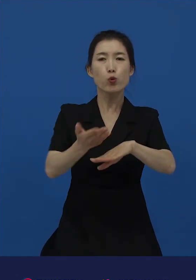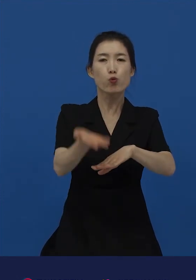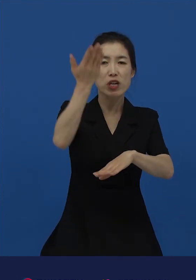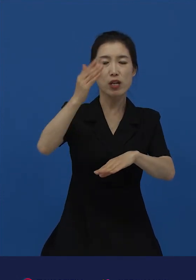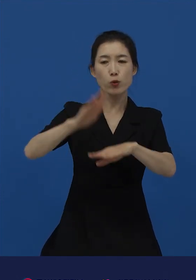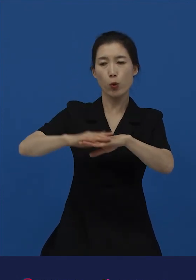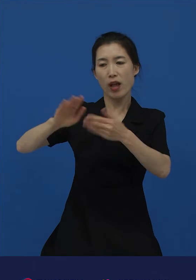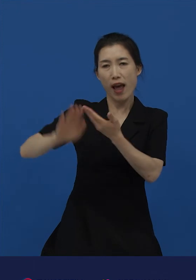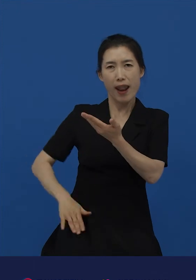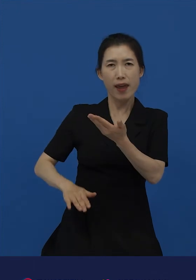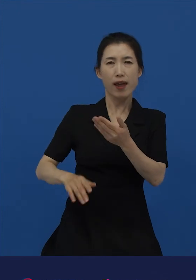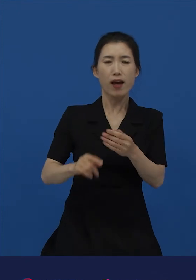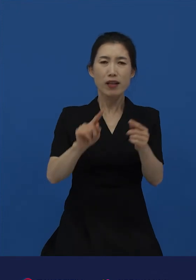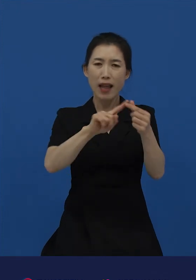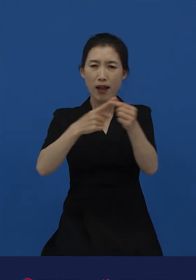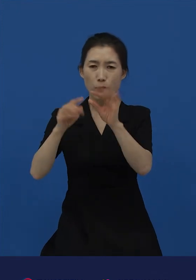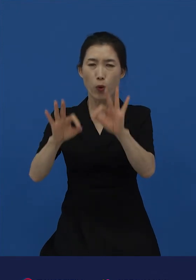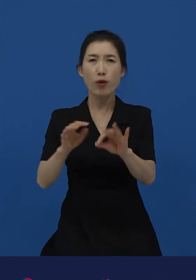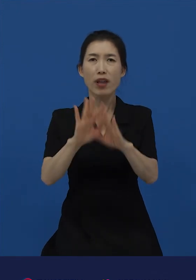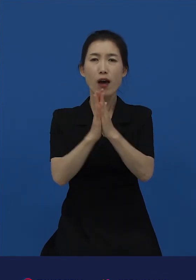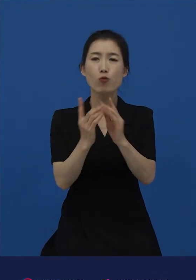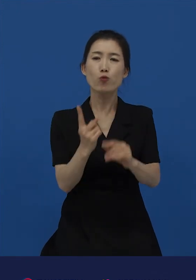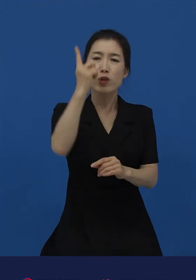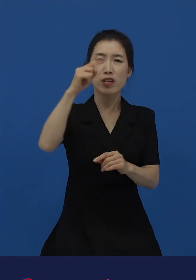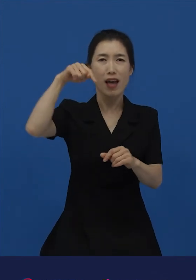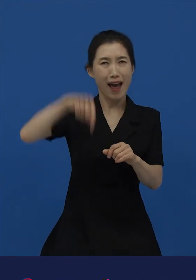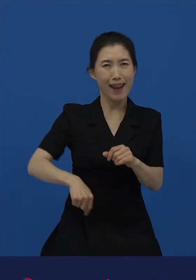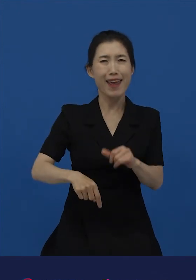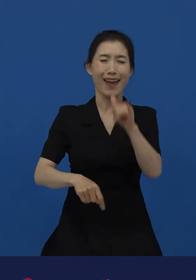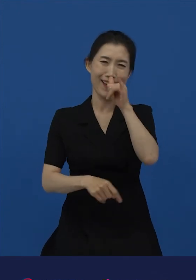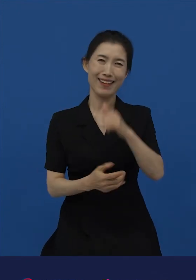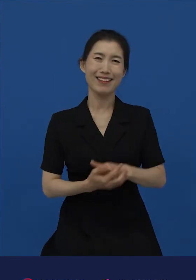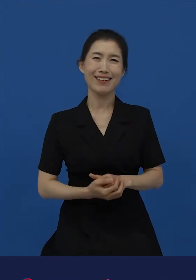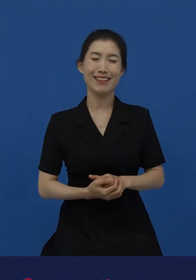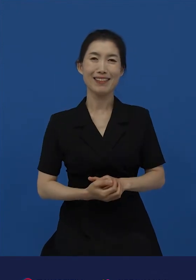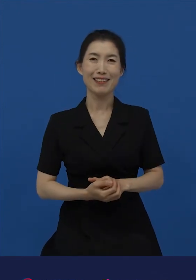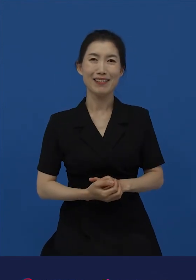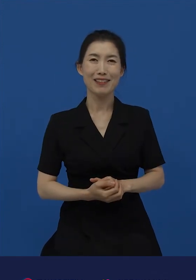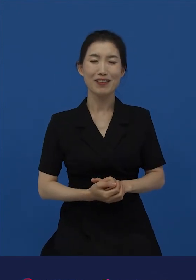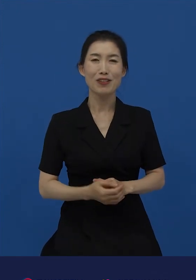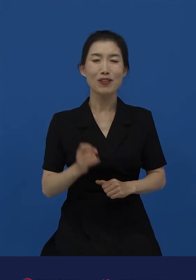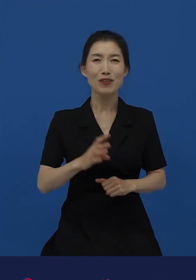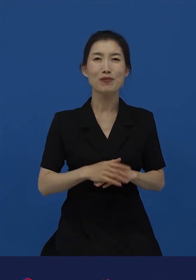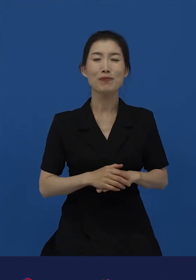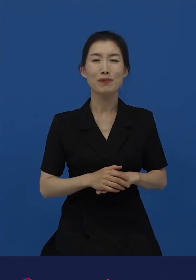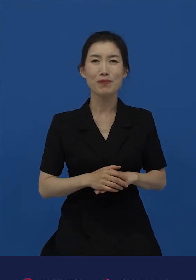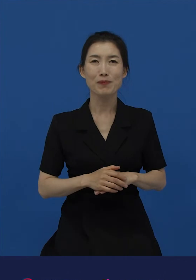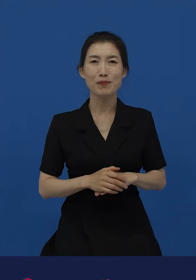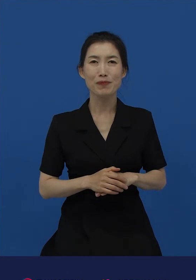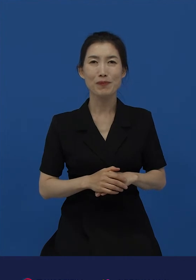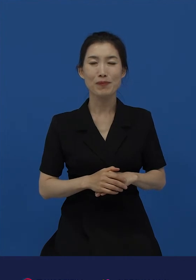자연스럽게 씁니다. 예를 들어 우리는 보통 상대 높임을 다음과 같이 설명하죠.